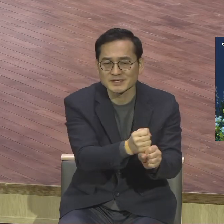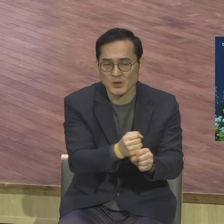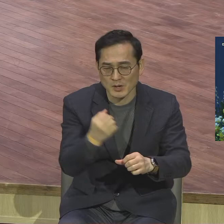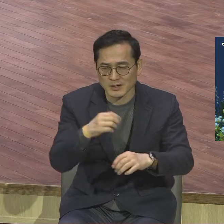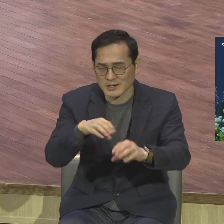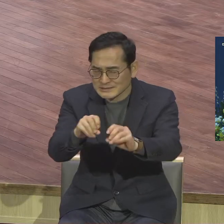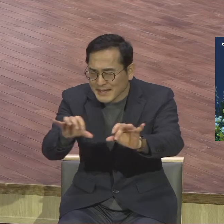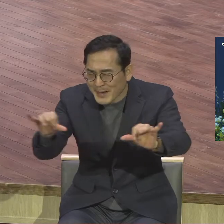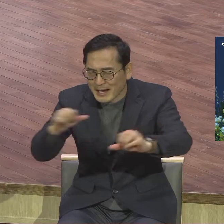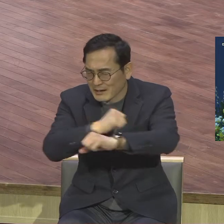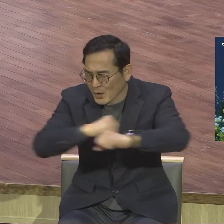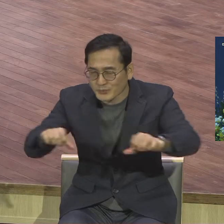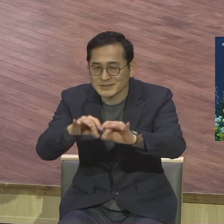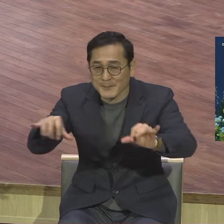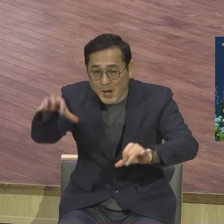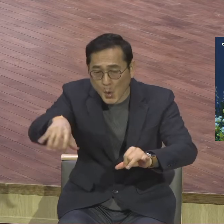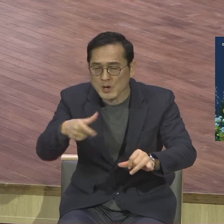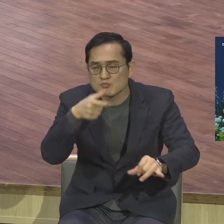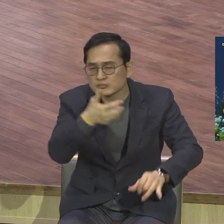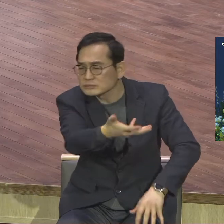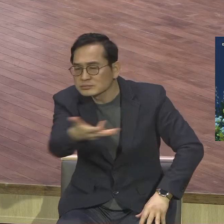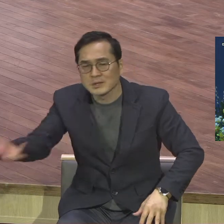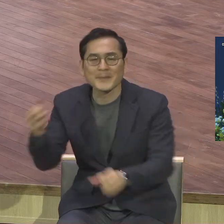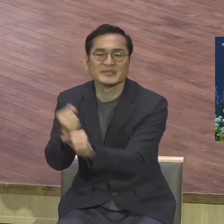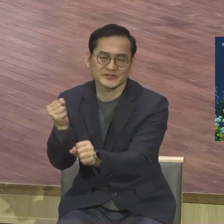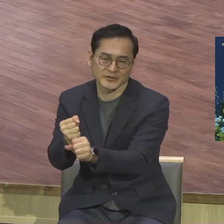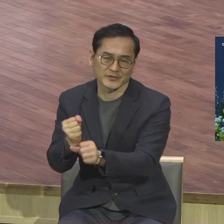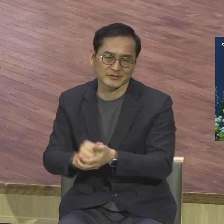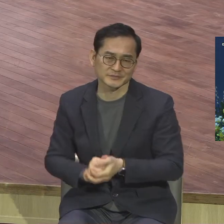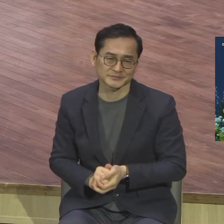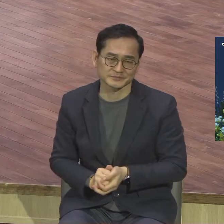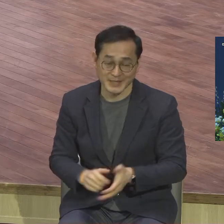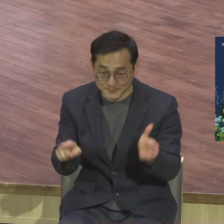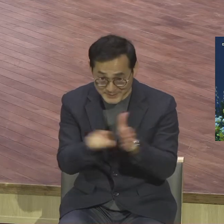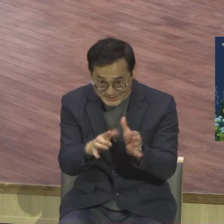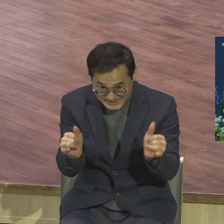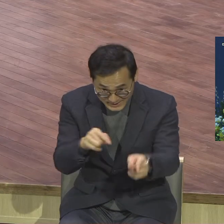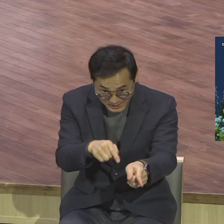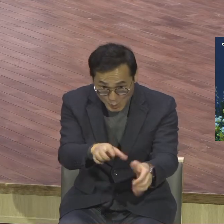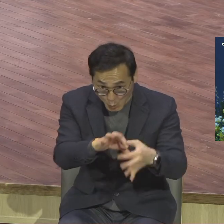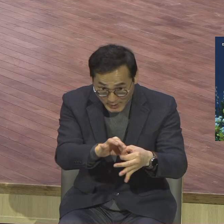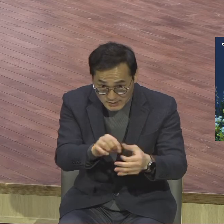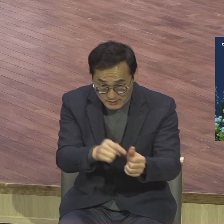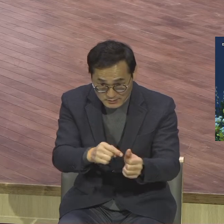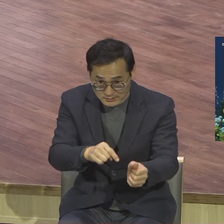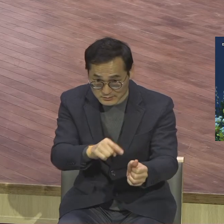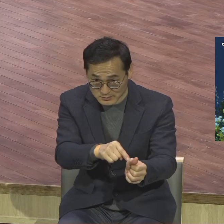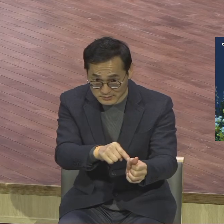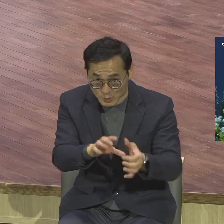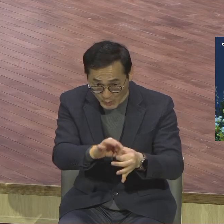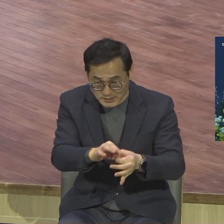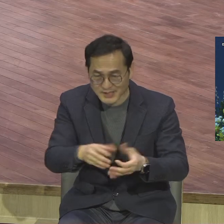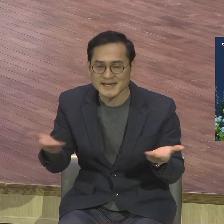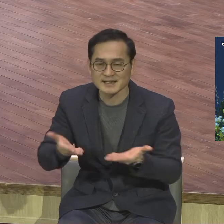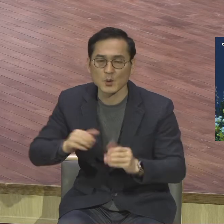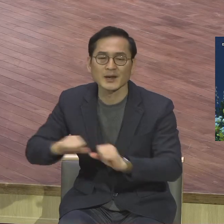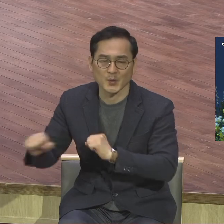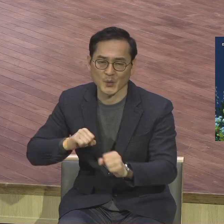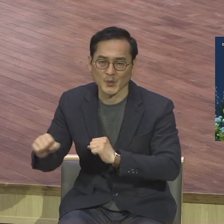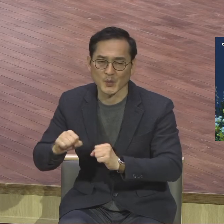늘 하나님은 믿는 자를 통해서 새해를 행하고 계시는 분이시다 다시 말해서 절대